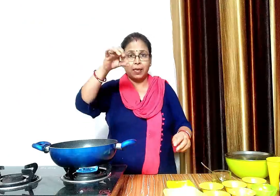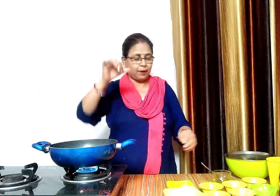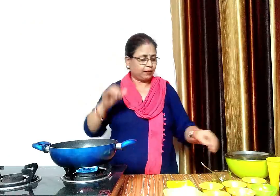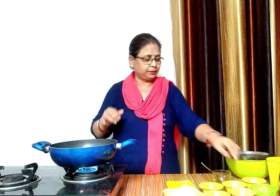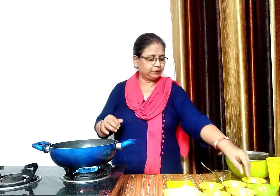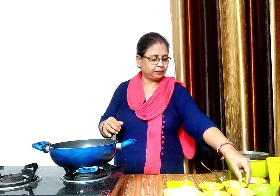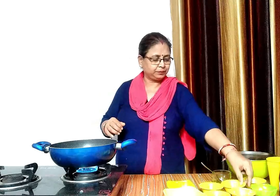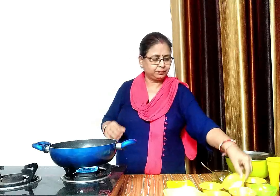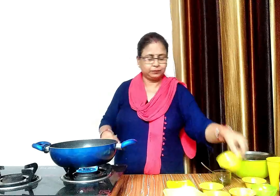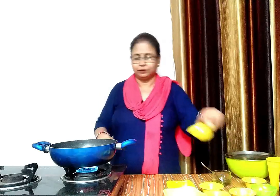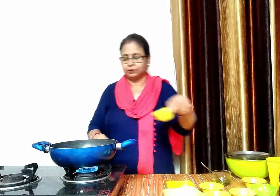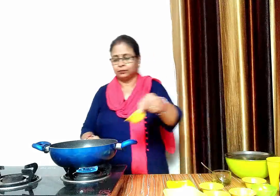आधा बड़ा चमस नमक